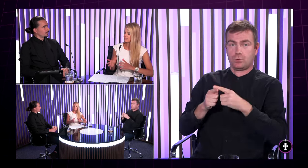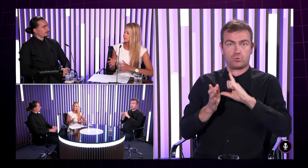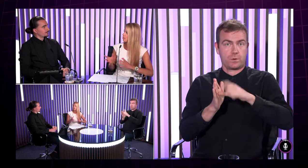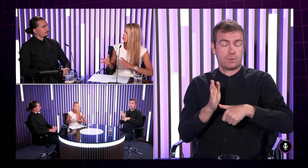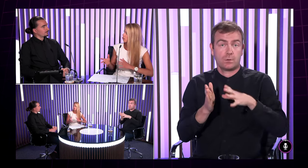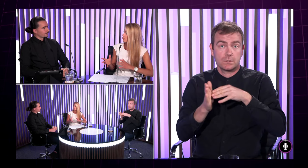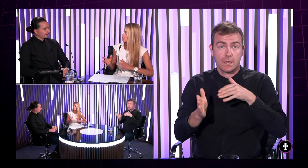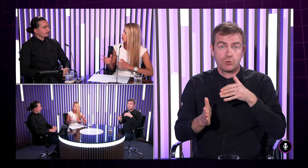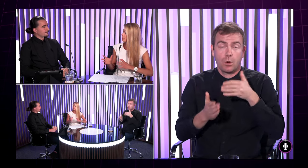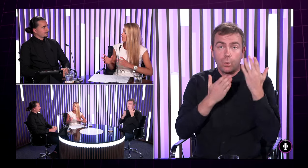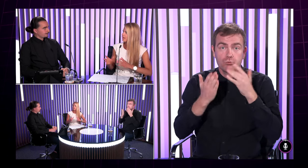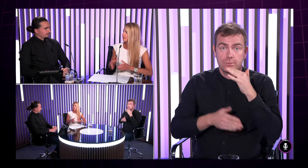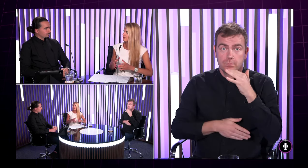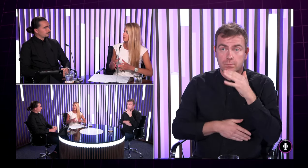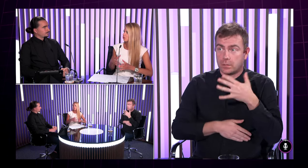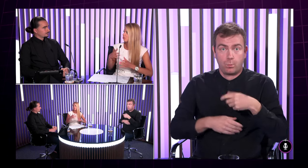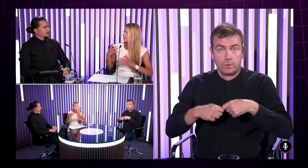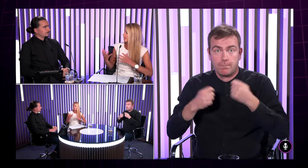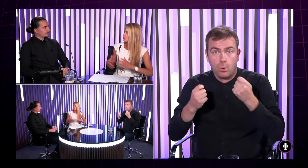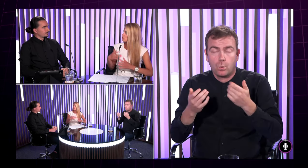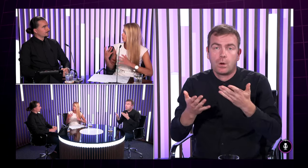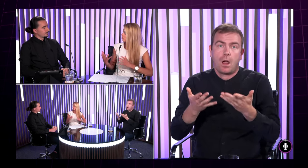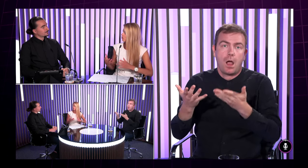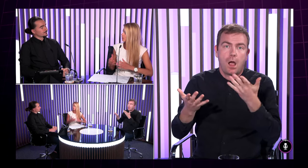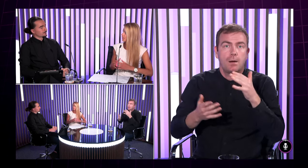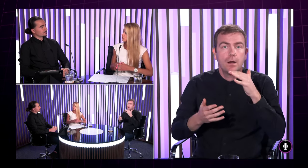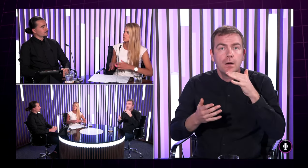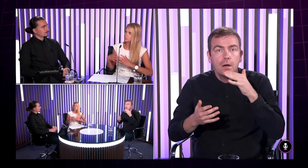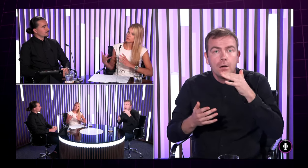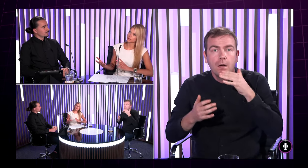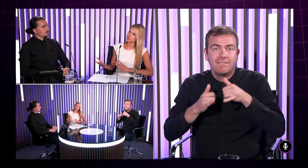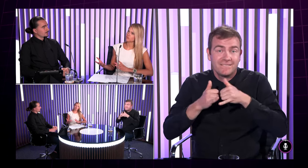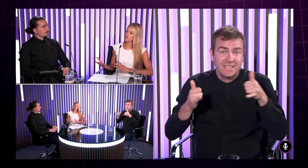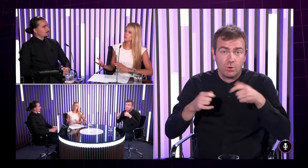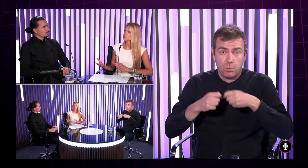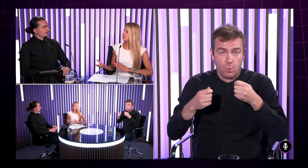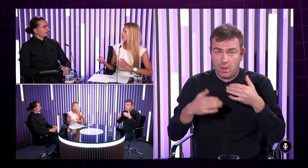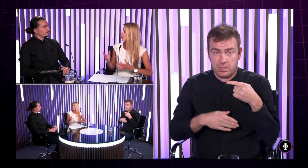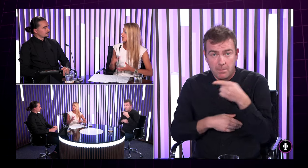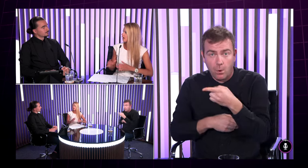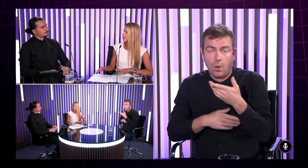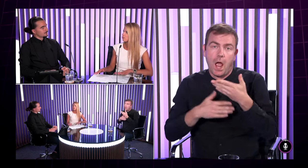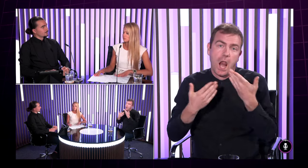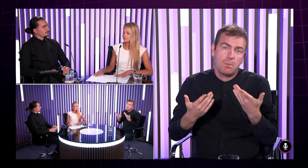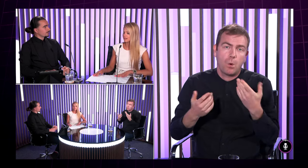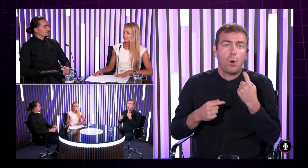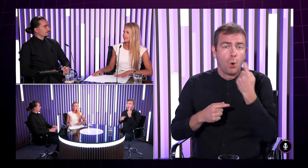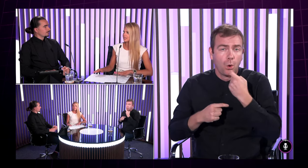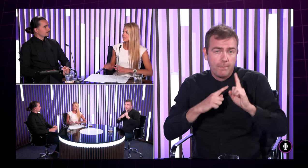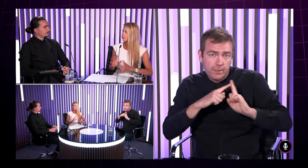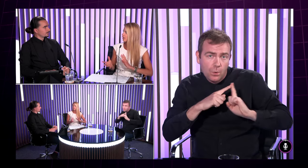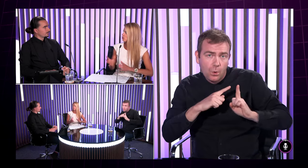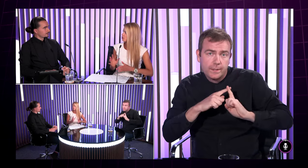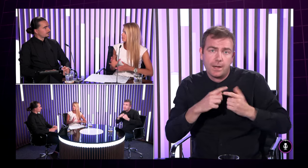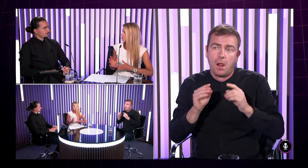nenastala nejaká porucha možno pri tej reči pri tom vývoje tak ďalej že ste museli naštevovať možno pedagóga alebo ste mali